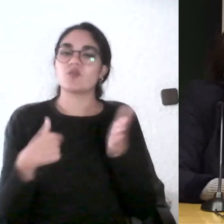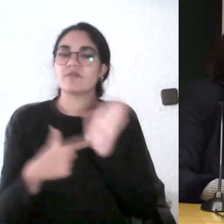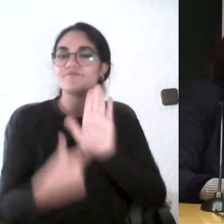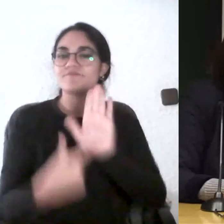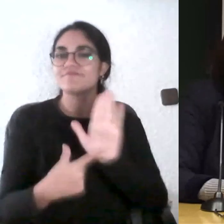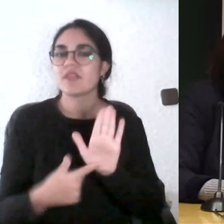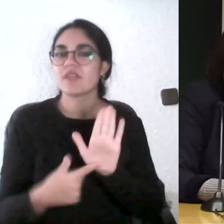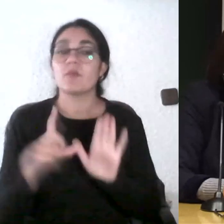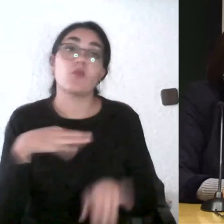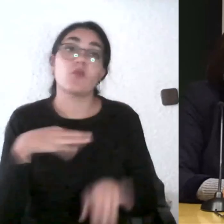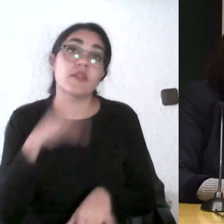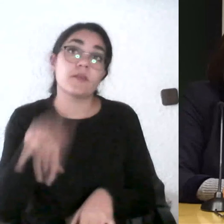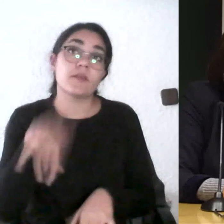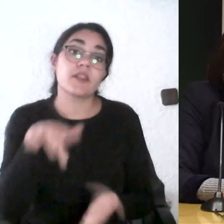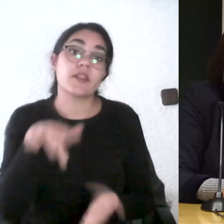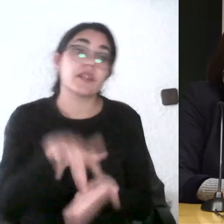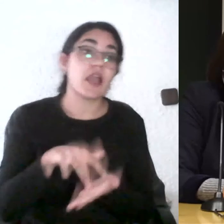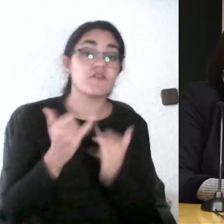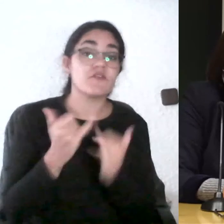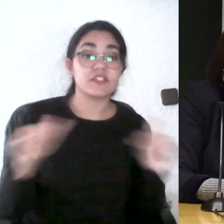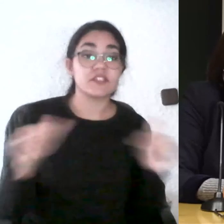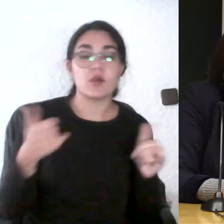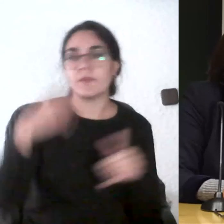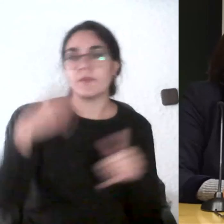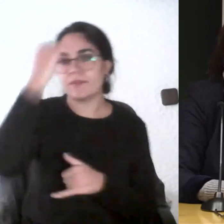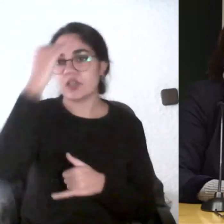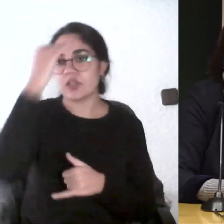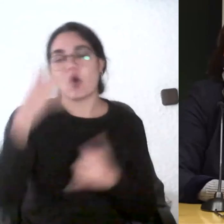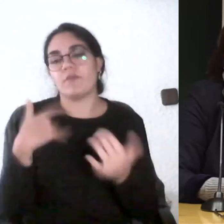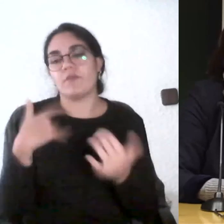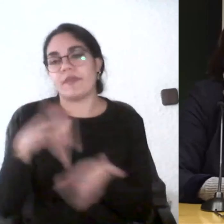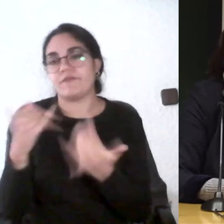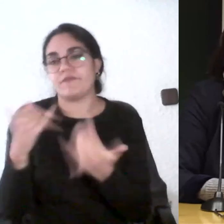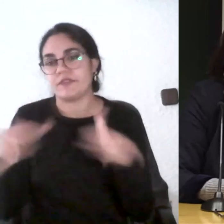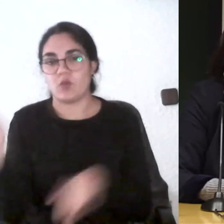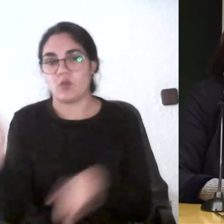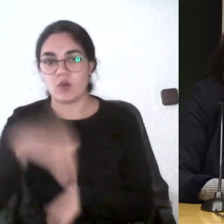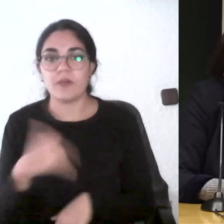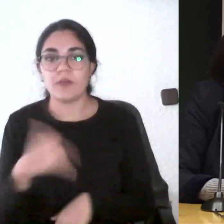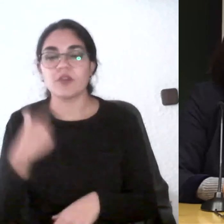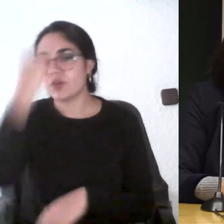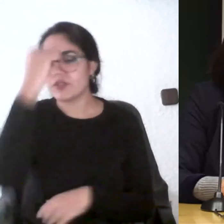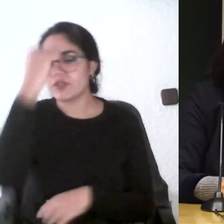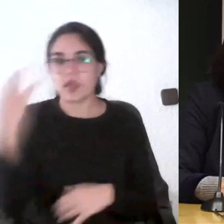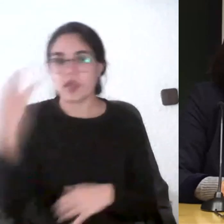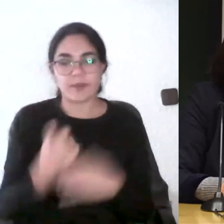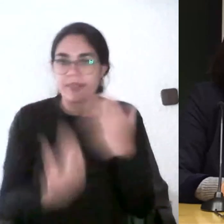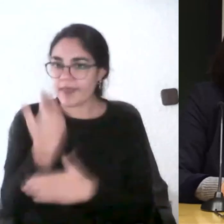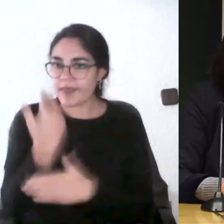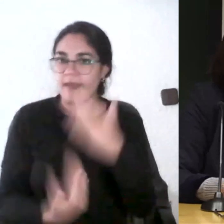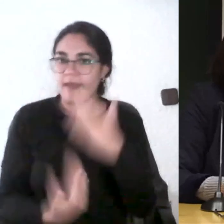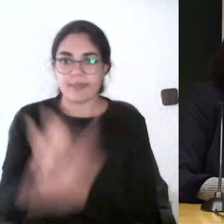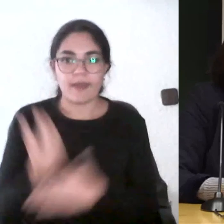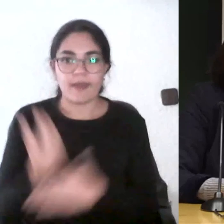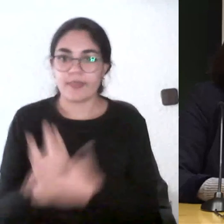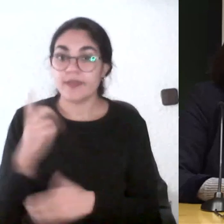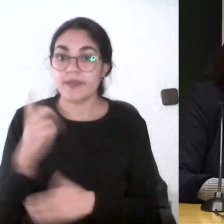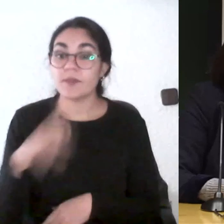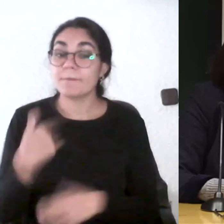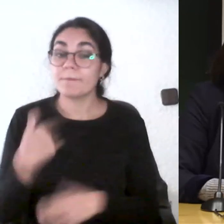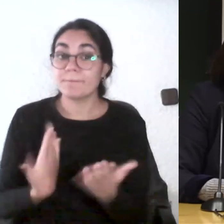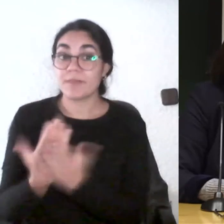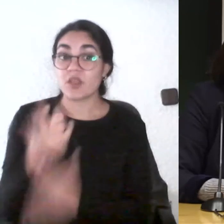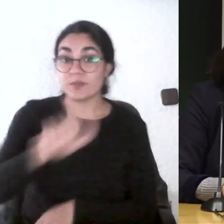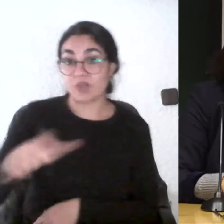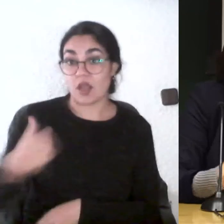un día festivo a veces no me planifico la asignatura milimétricamente al día y me trae que ajustar al día y entonces yo lo que le pido a los alumnos es el día que no están